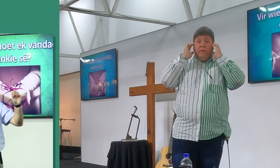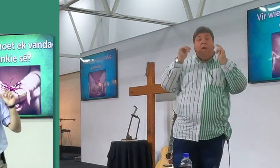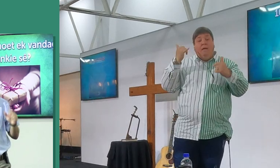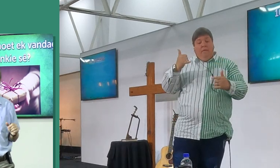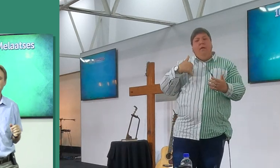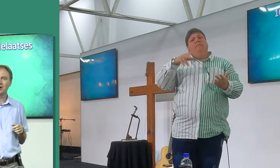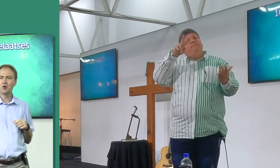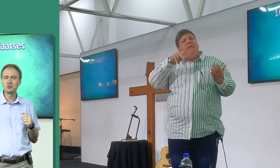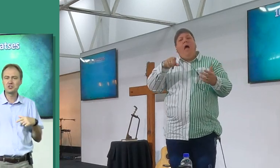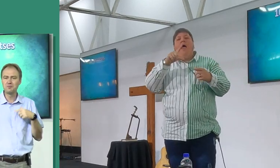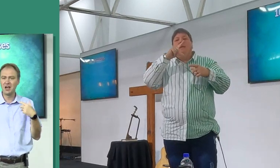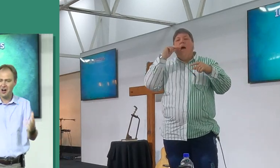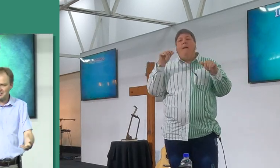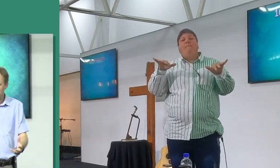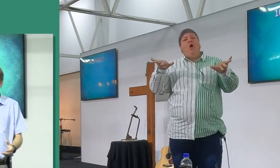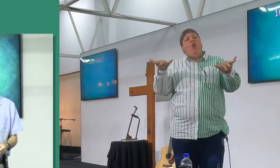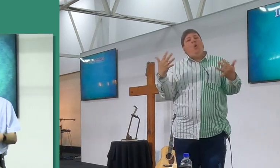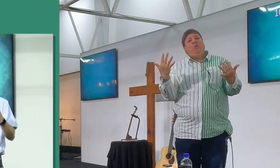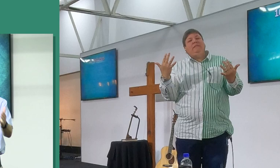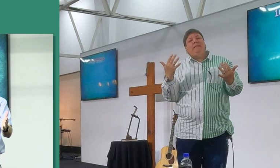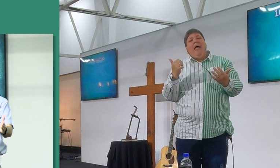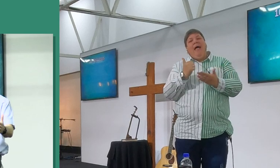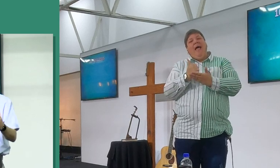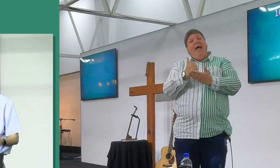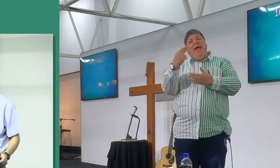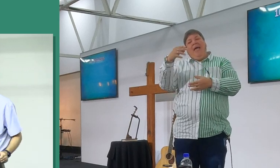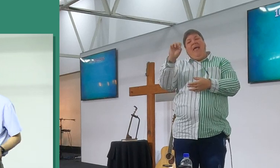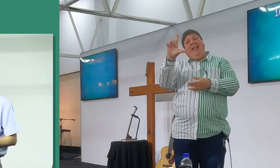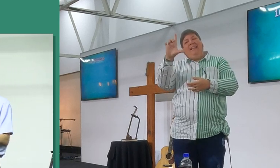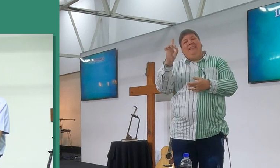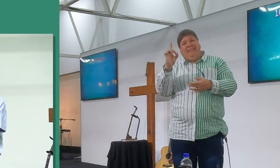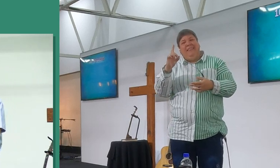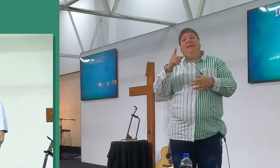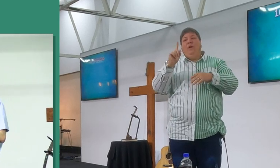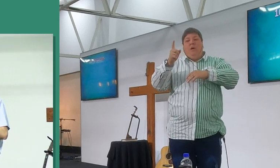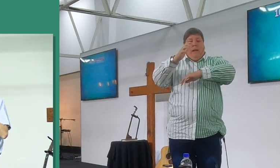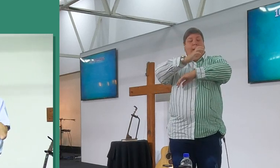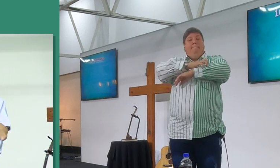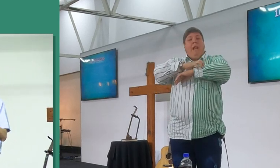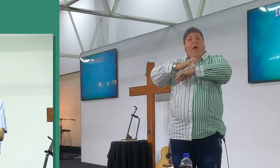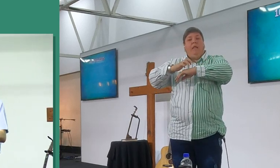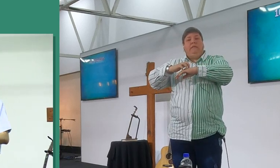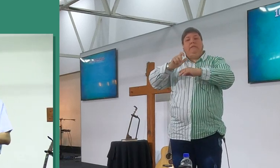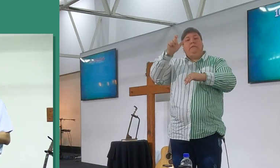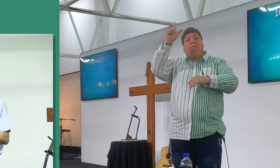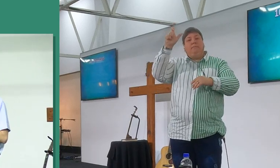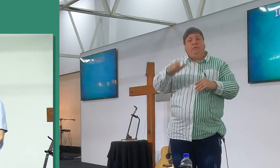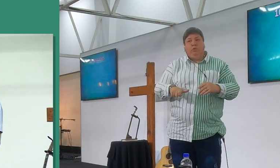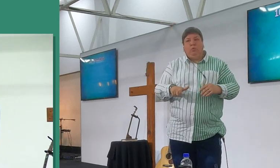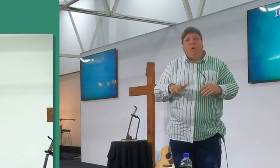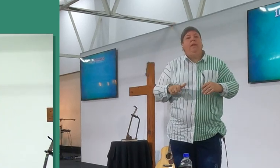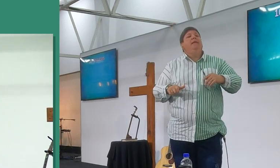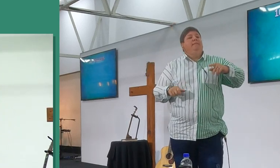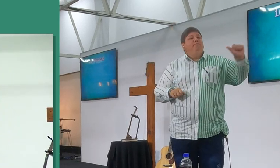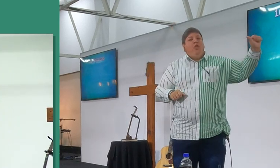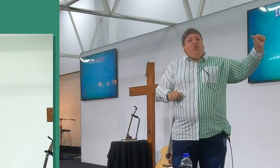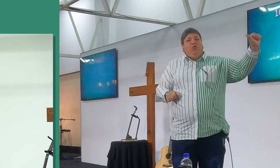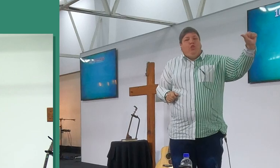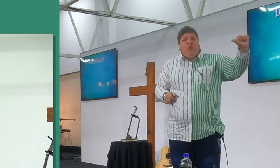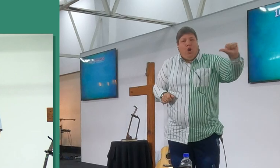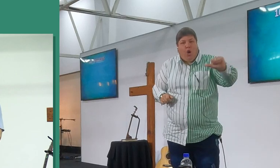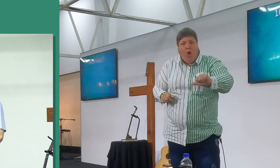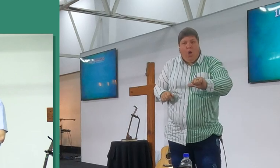oorpraat, en dit is ons my laatse, die een my laatse, wat teruggekom het om dankie te sê. Ons gaan vir oogende op stilstaan, en ons gaan kyk,